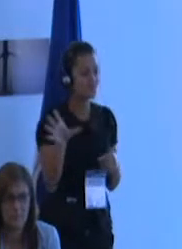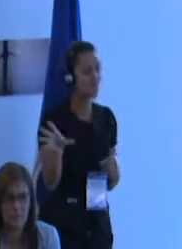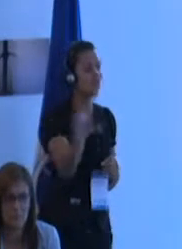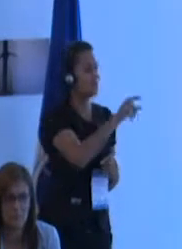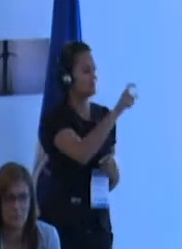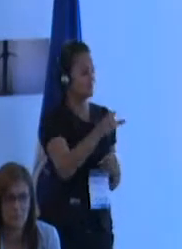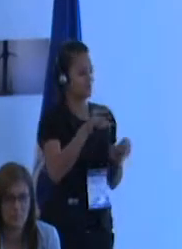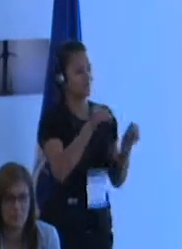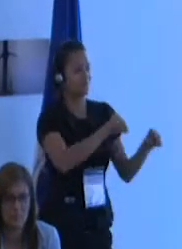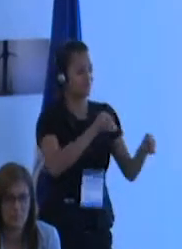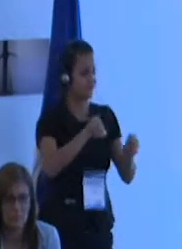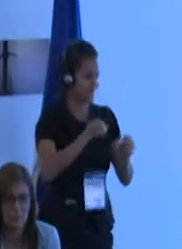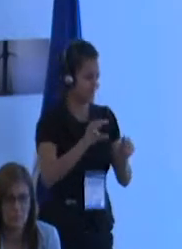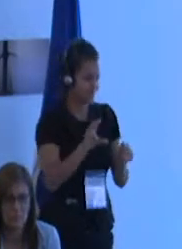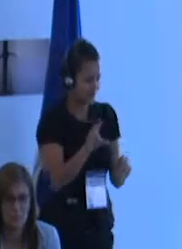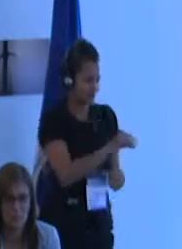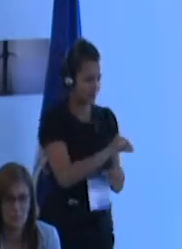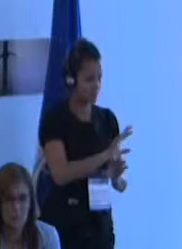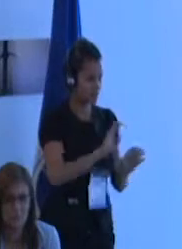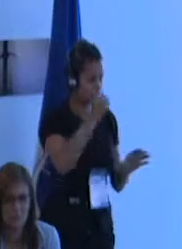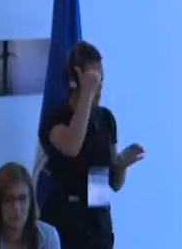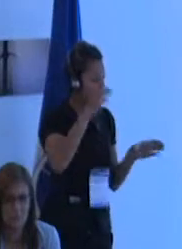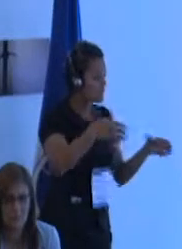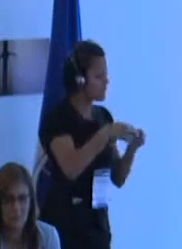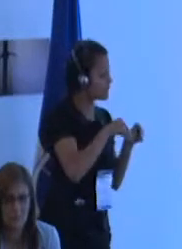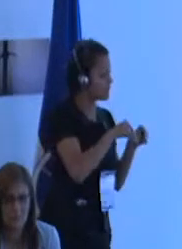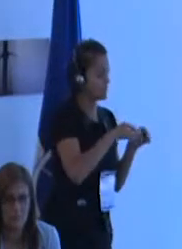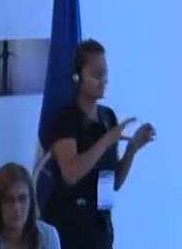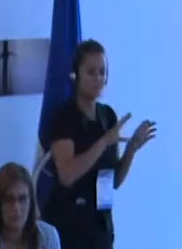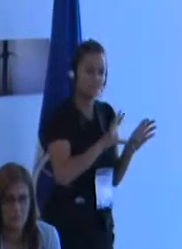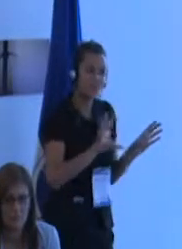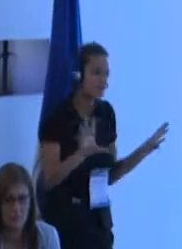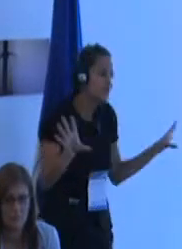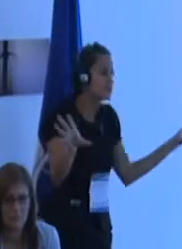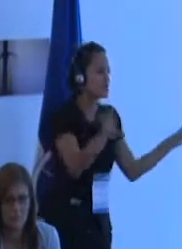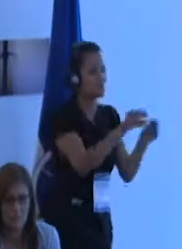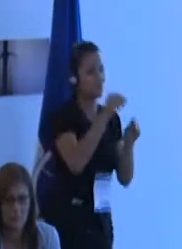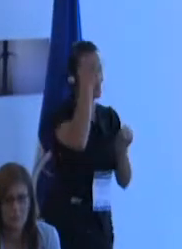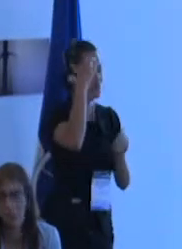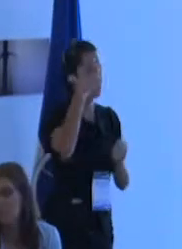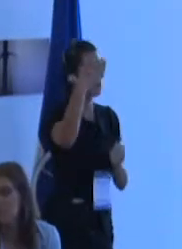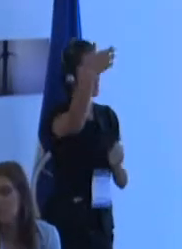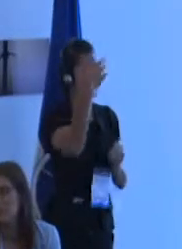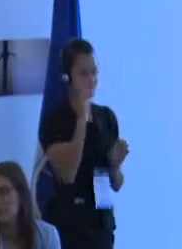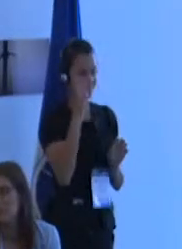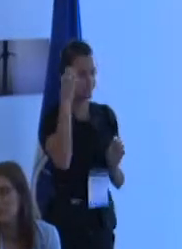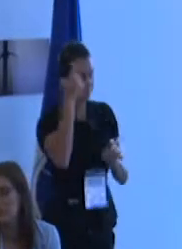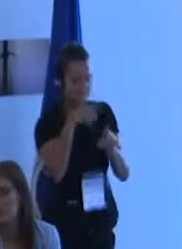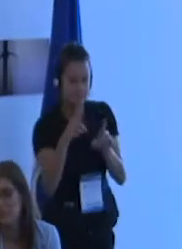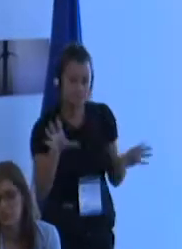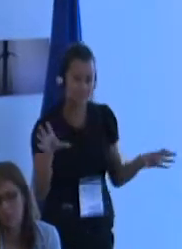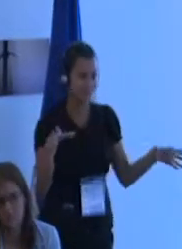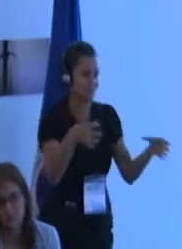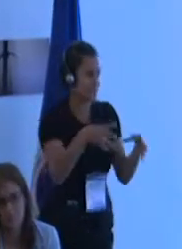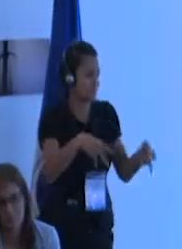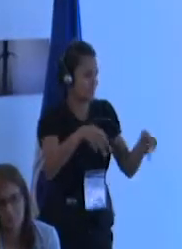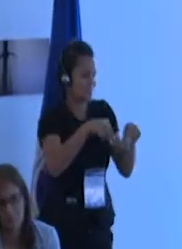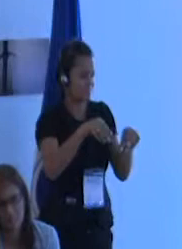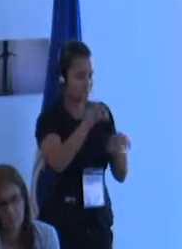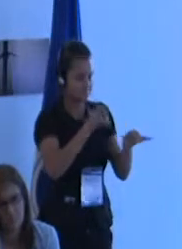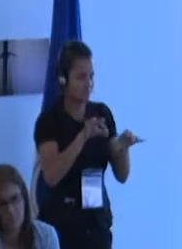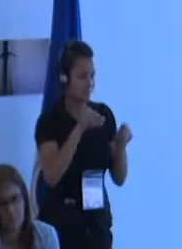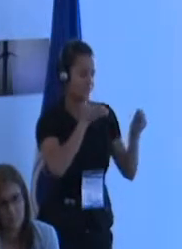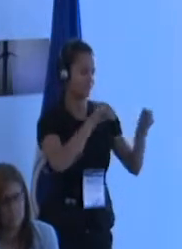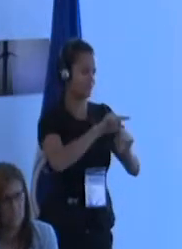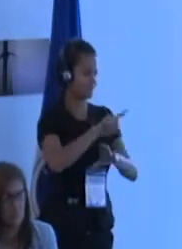a todo el mundo, no solo a los profesores, sino al conjunto de los profesionales de la sociedad. Entonces, así como